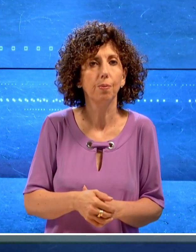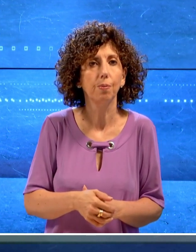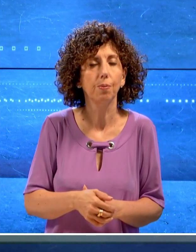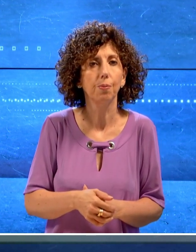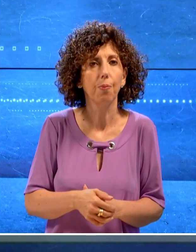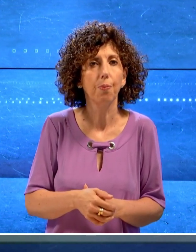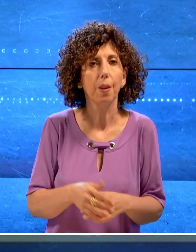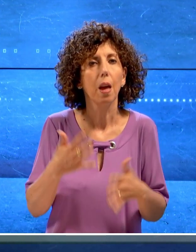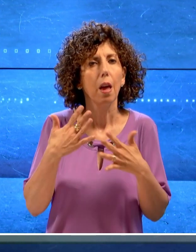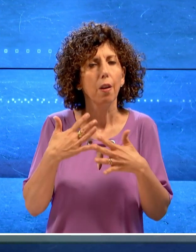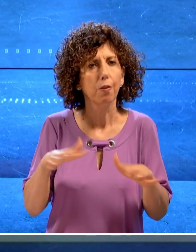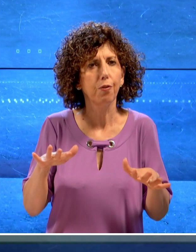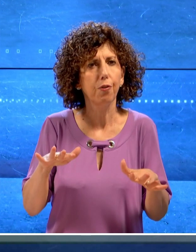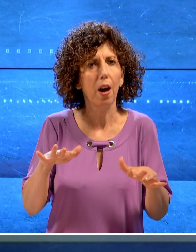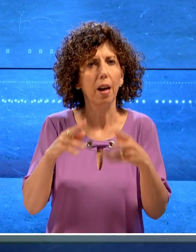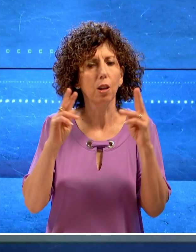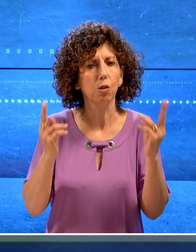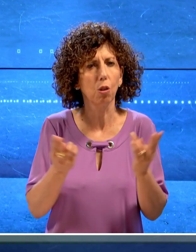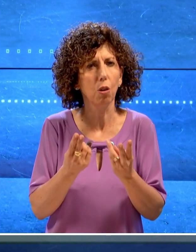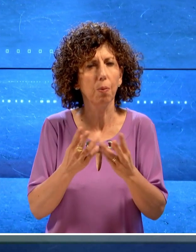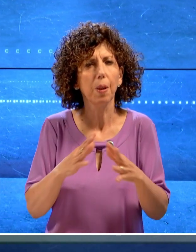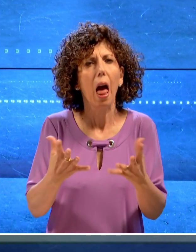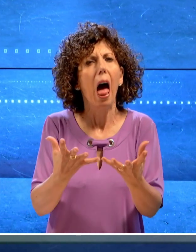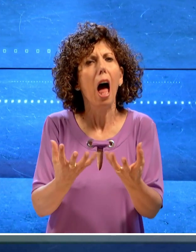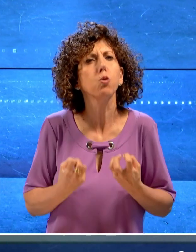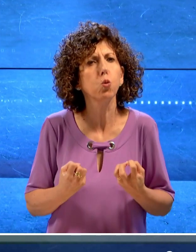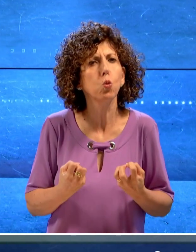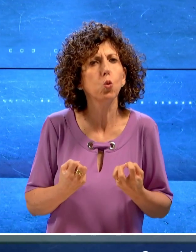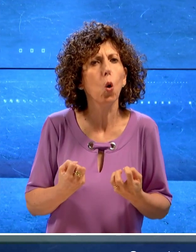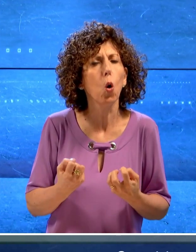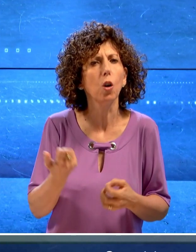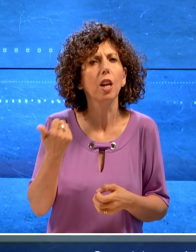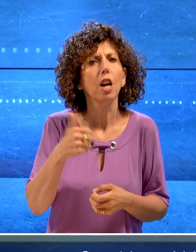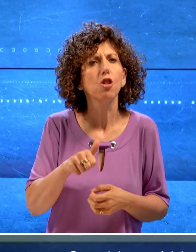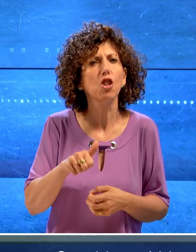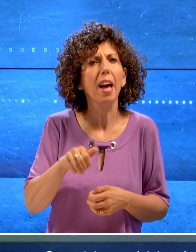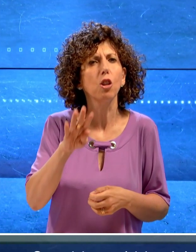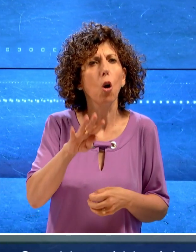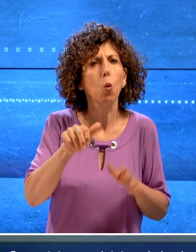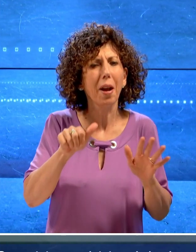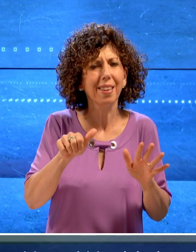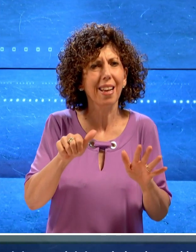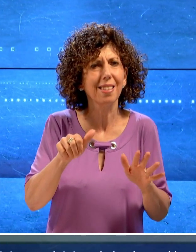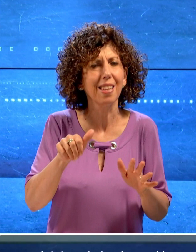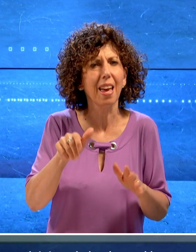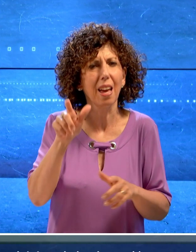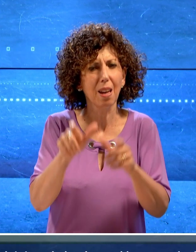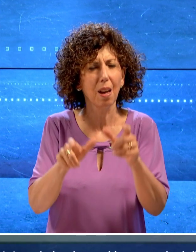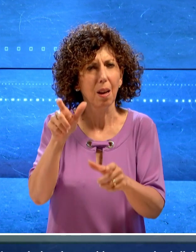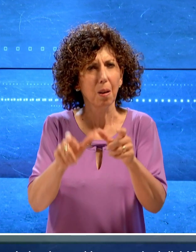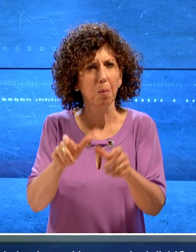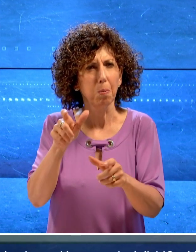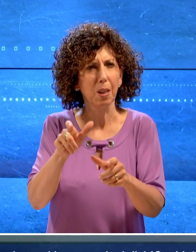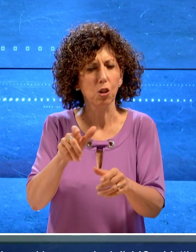Sono state completate nei giorni scorsi le assunzioni di 146 addetti alle pulizie a